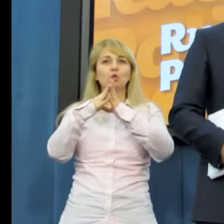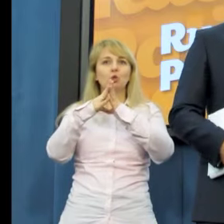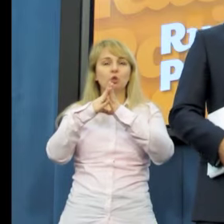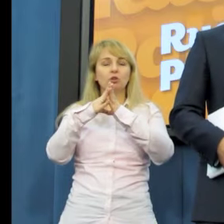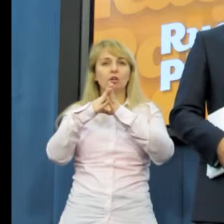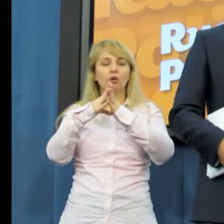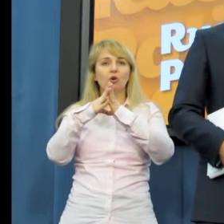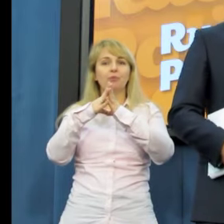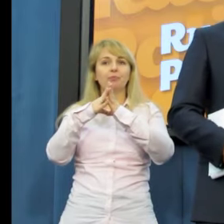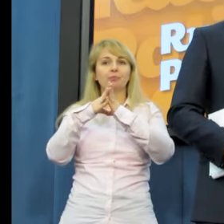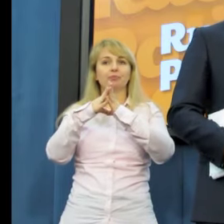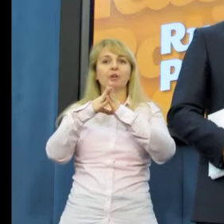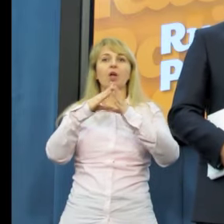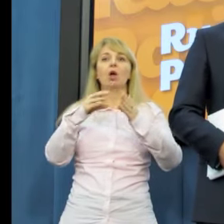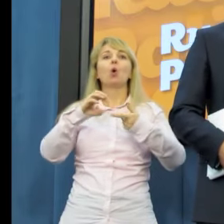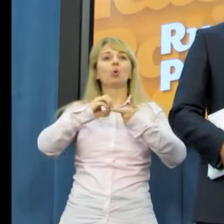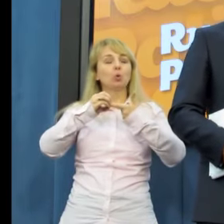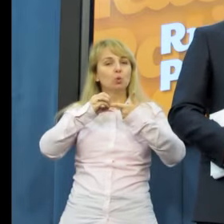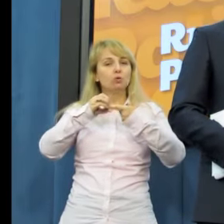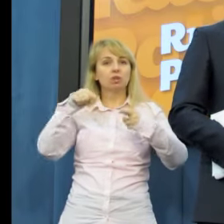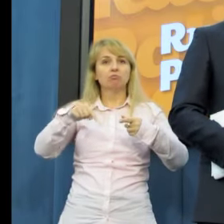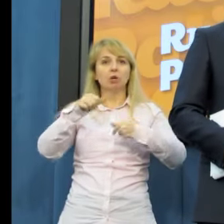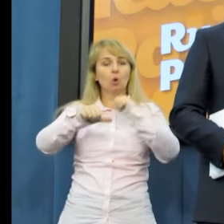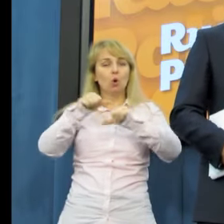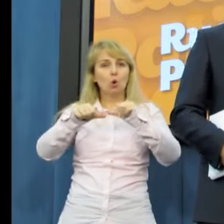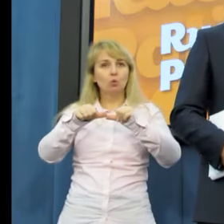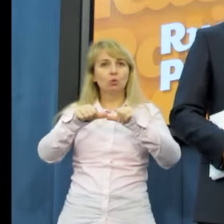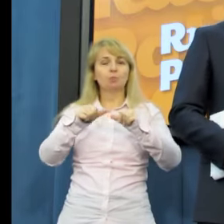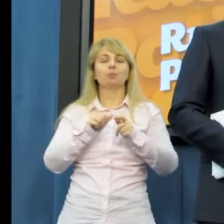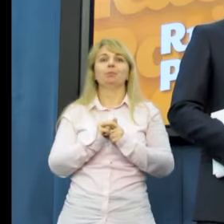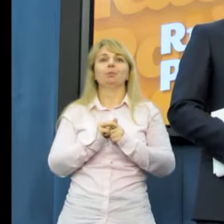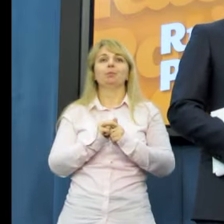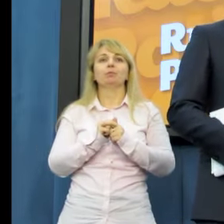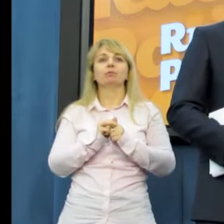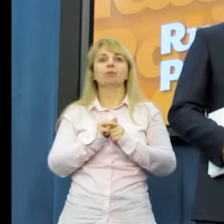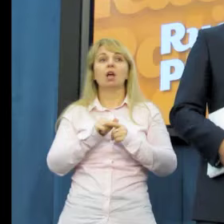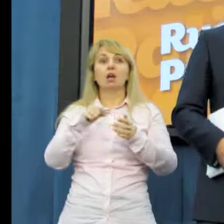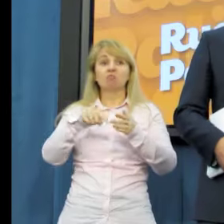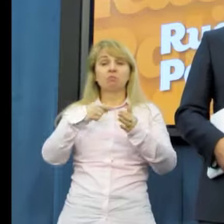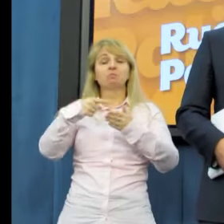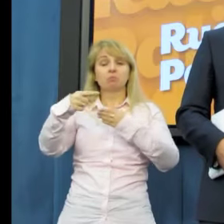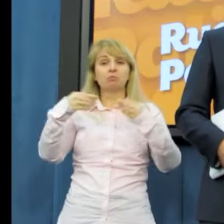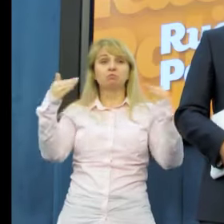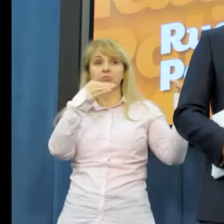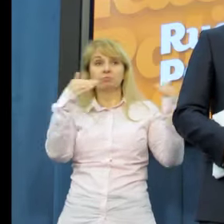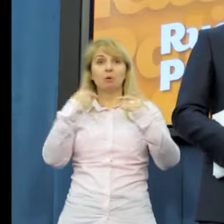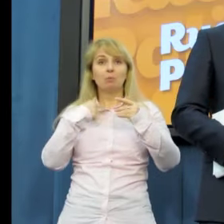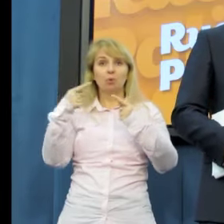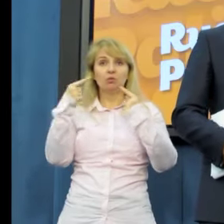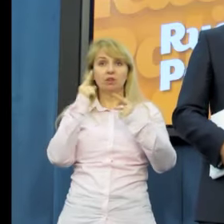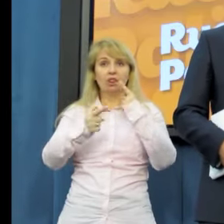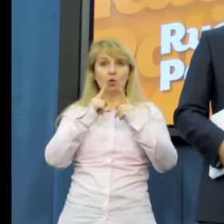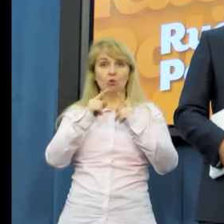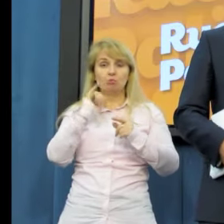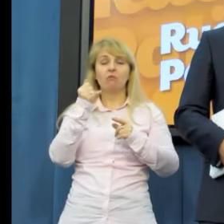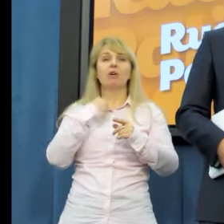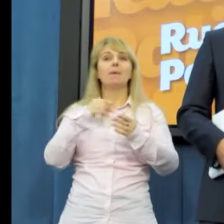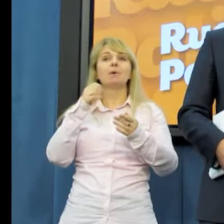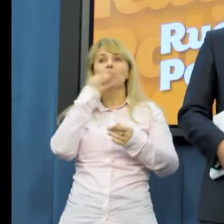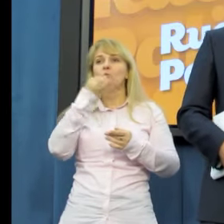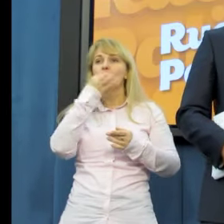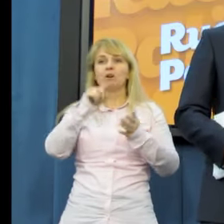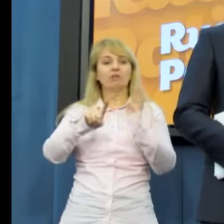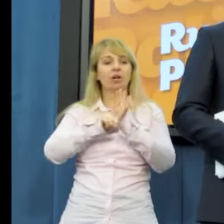grudnia tego roku. W trakcie tej debaty poprawka numer